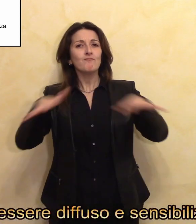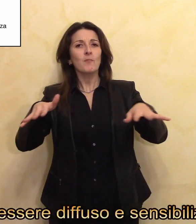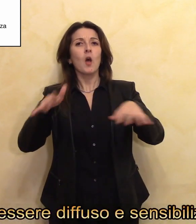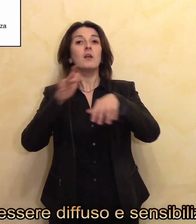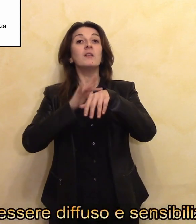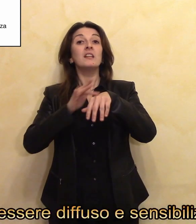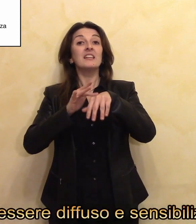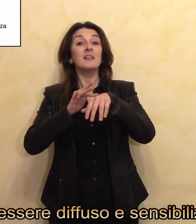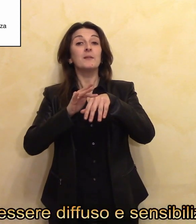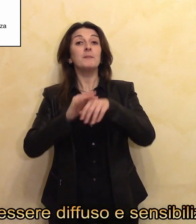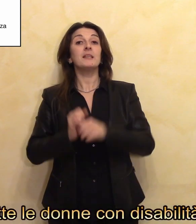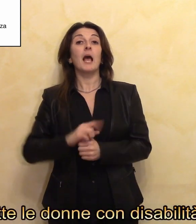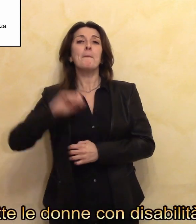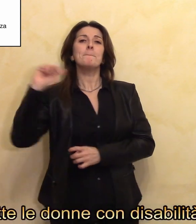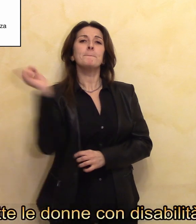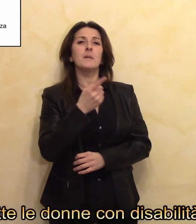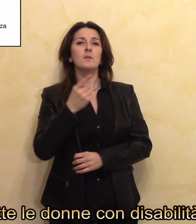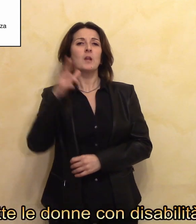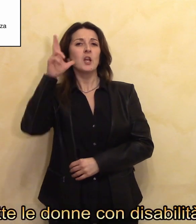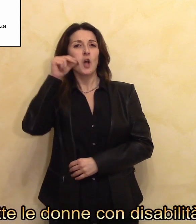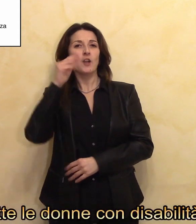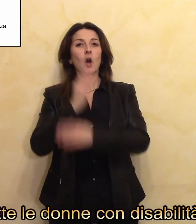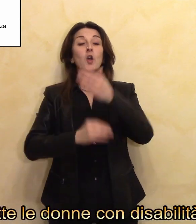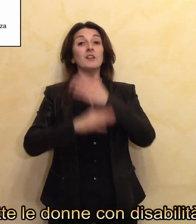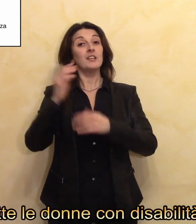diffuso e sensibilizzare tutte le donne con disabilità.